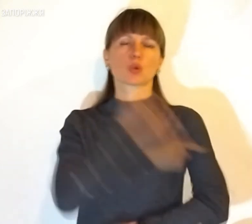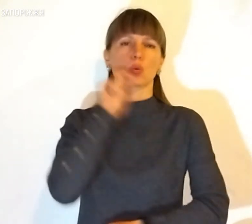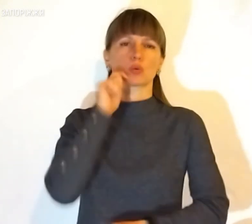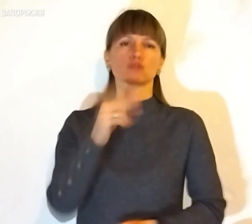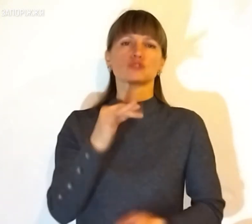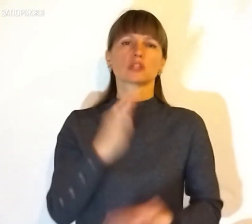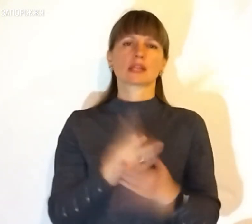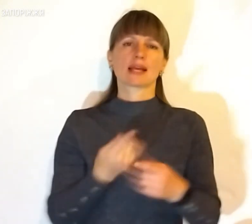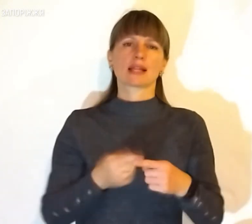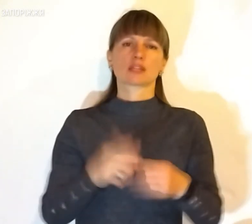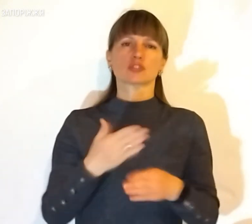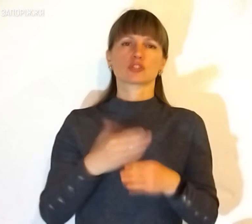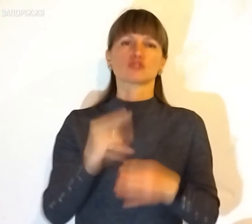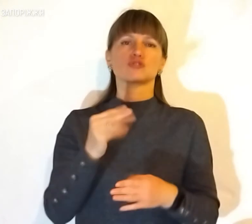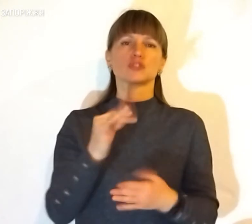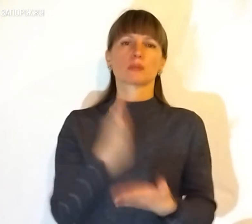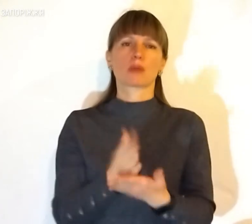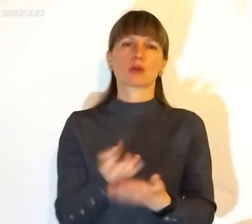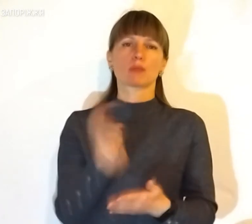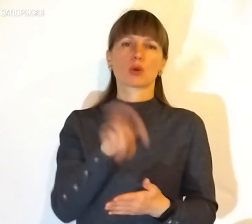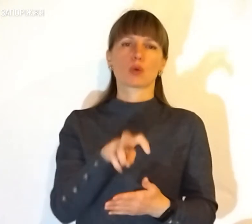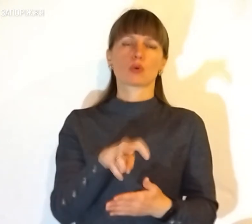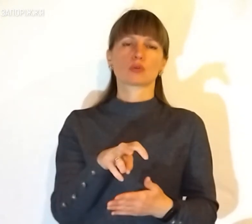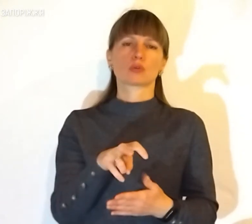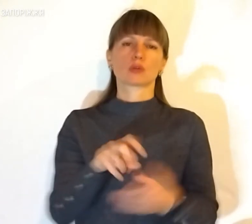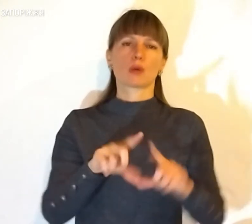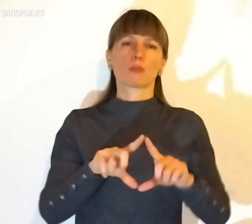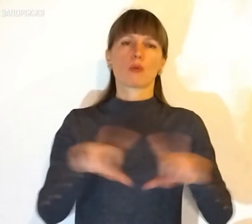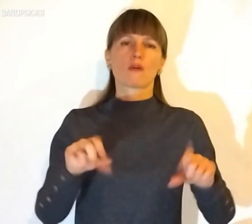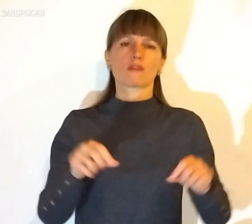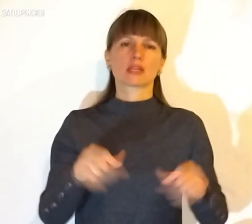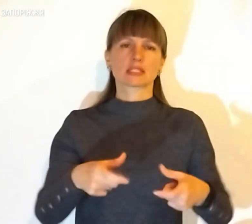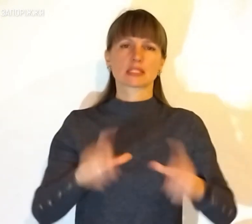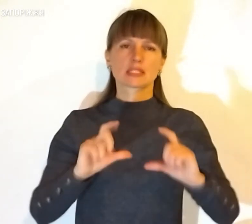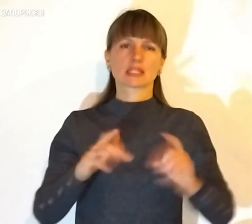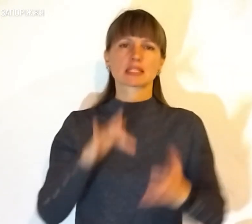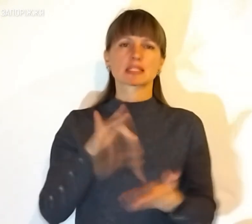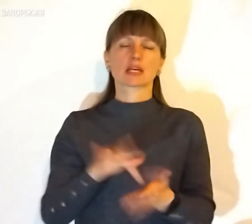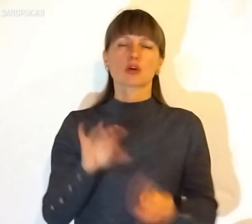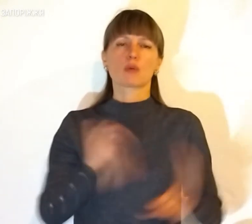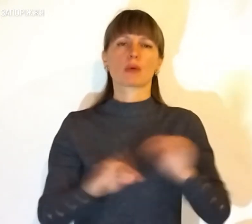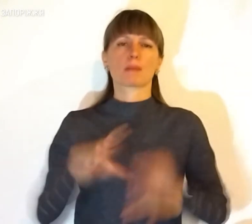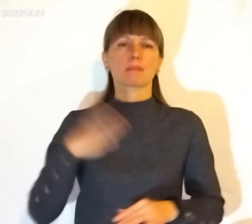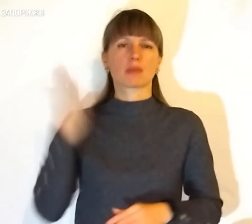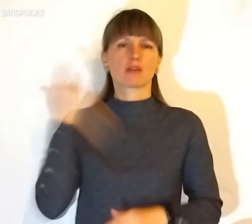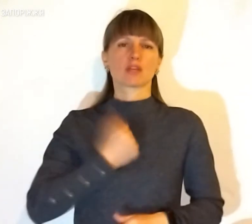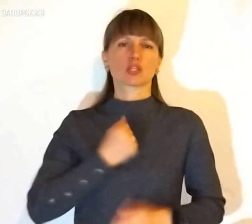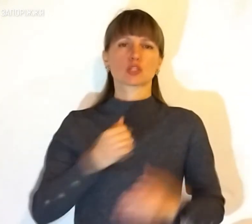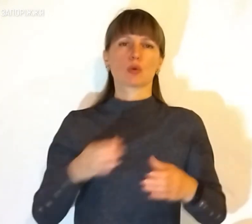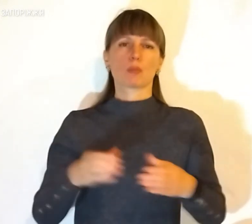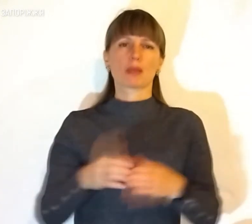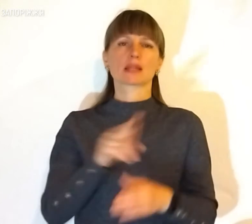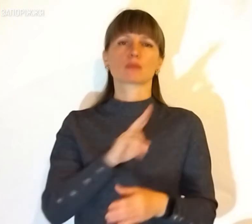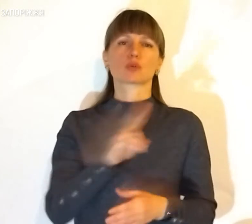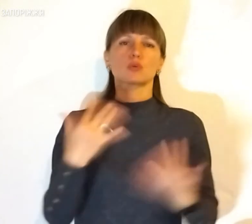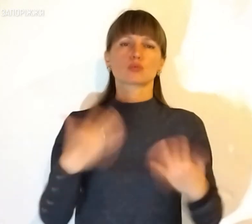чи є це частиною. І чи мають приходити повістки з центру комплектації, тобто вилишніх військоматів, тим, хто вже